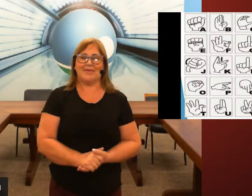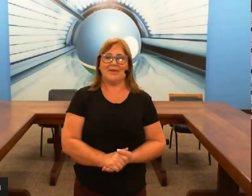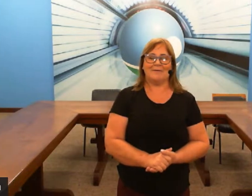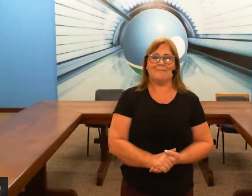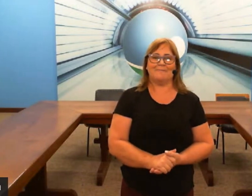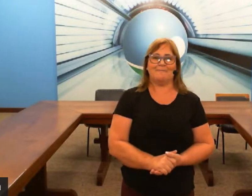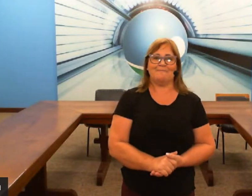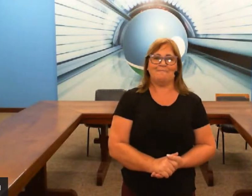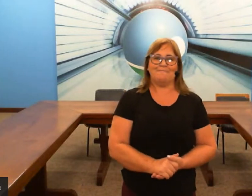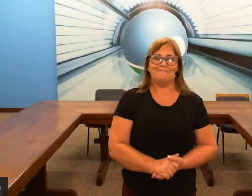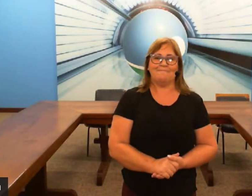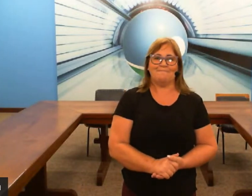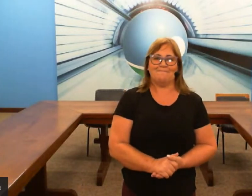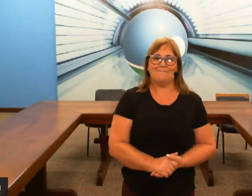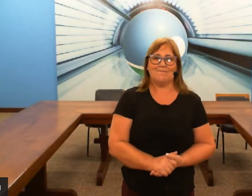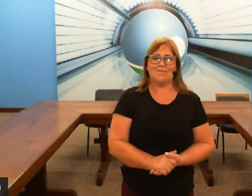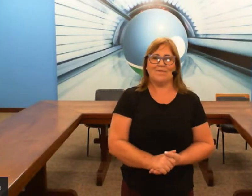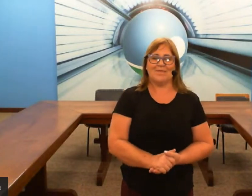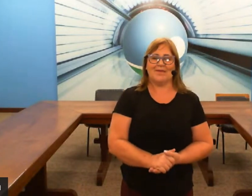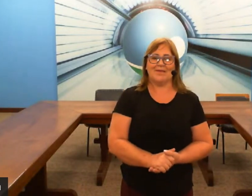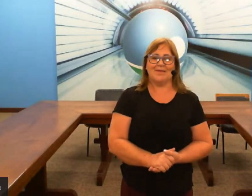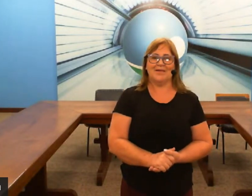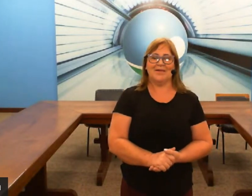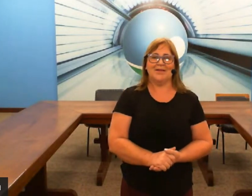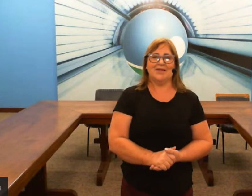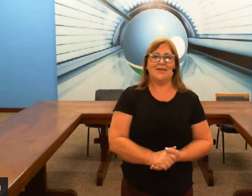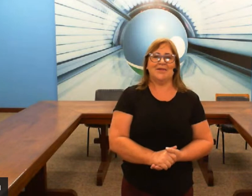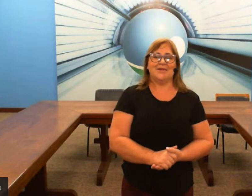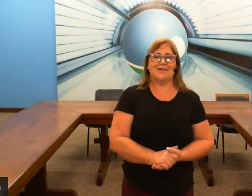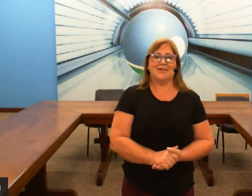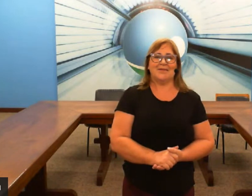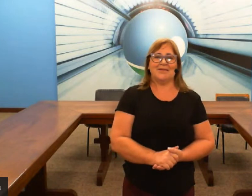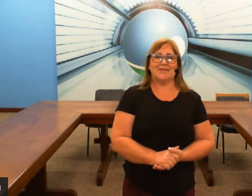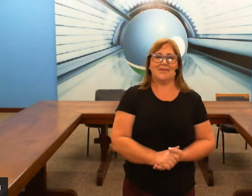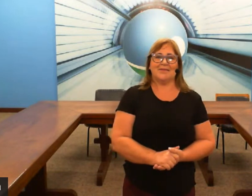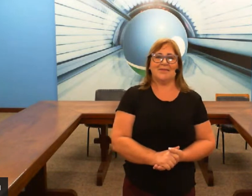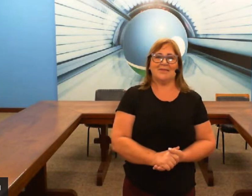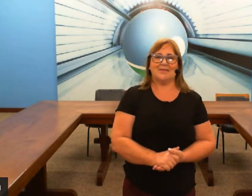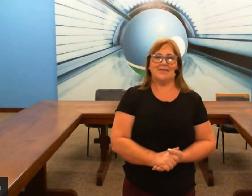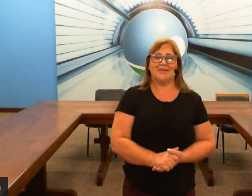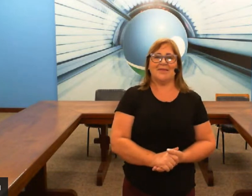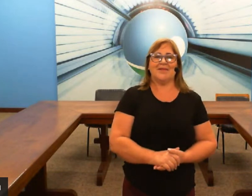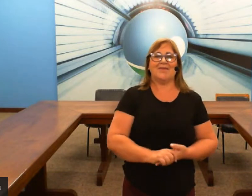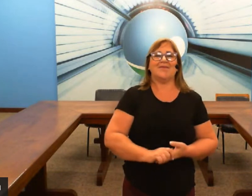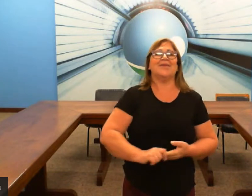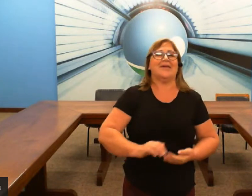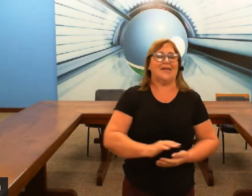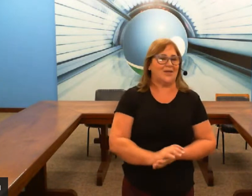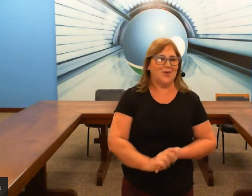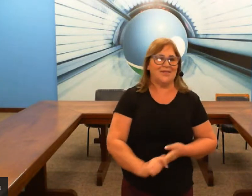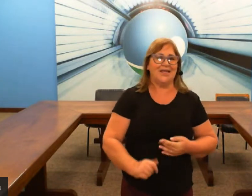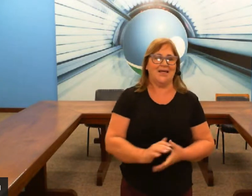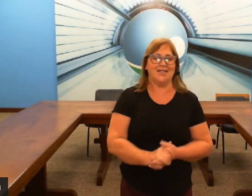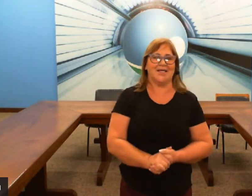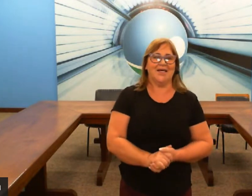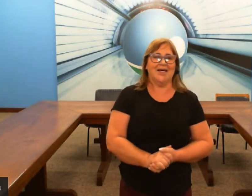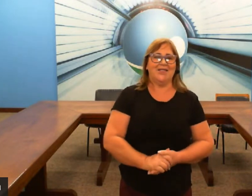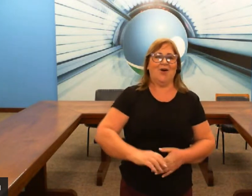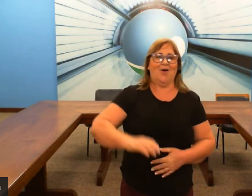comentou que não conseguiu observar o alfabeto por causa da telinha do lado você poderia repetir? Com certeza e ó